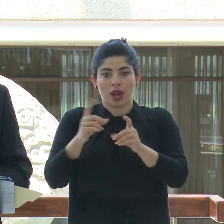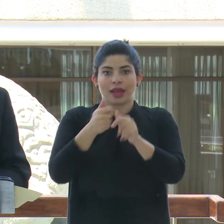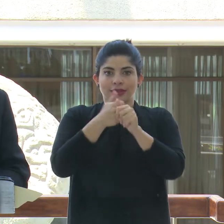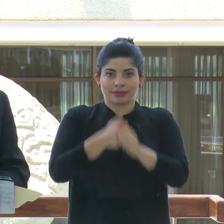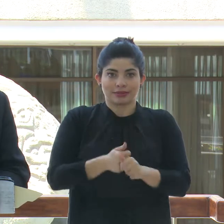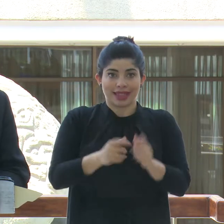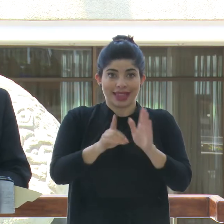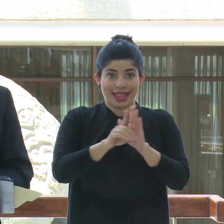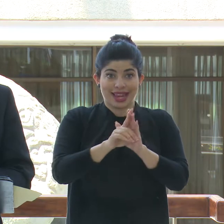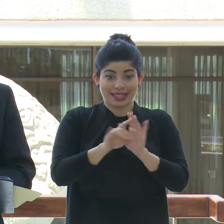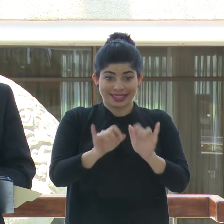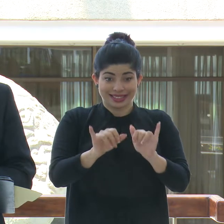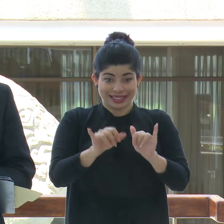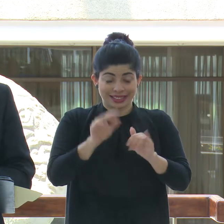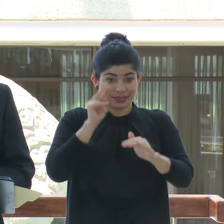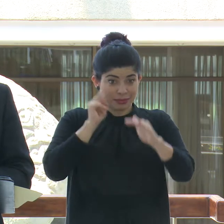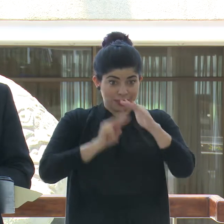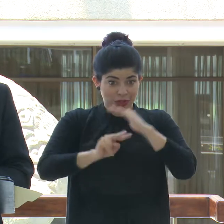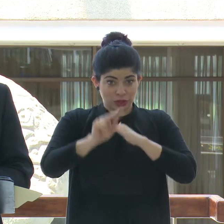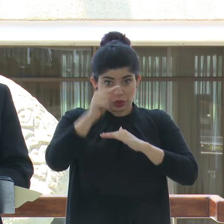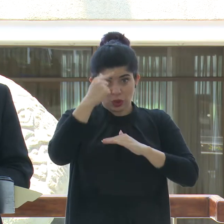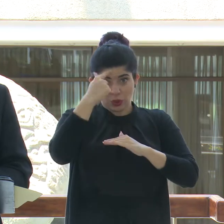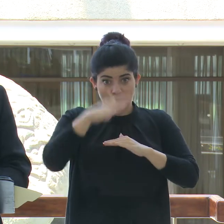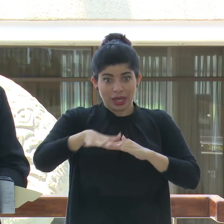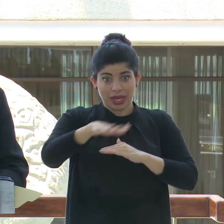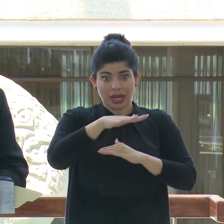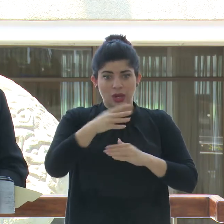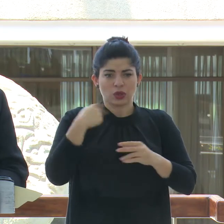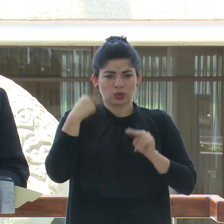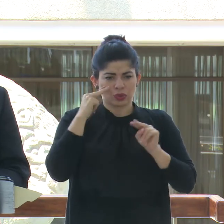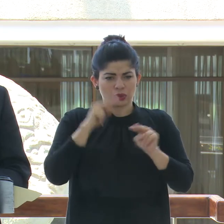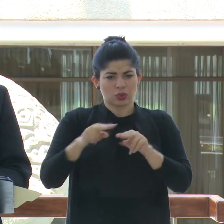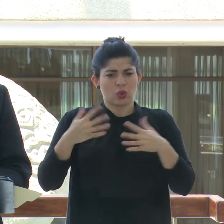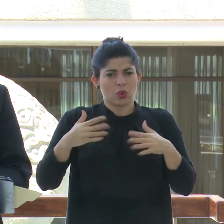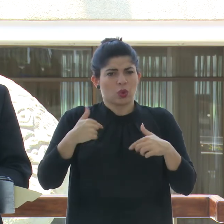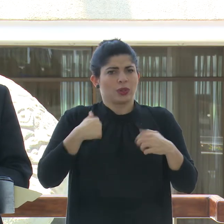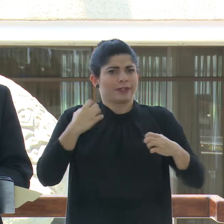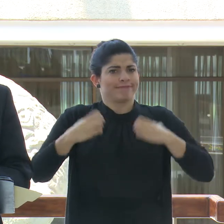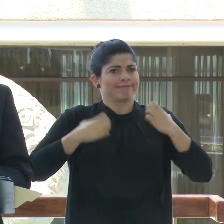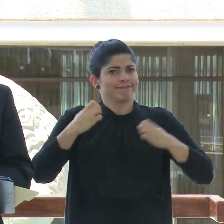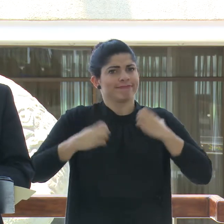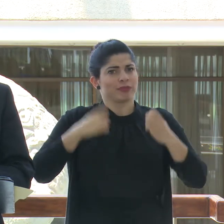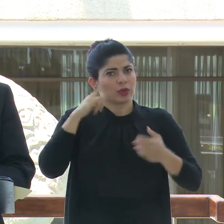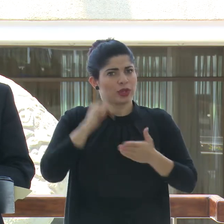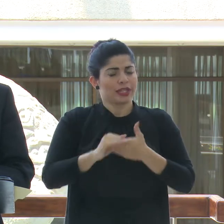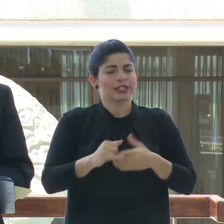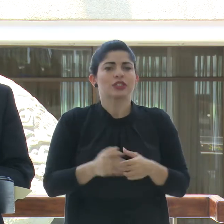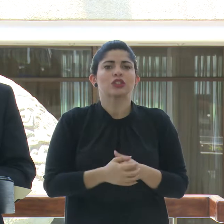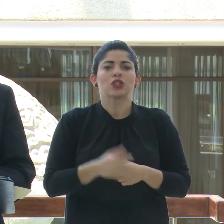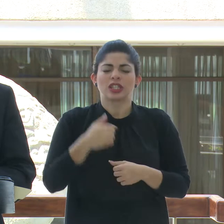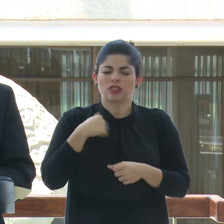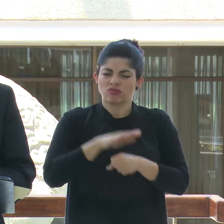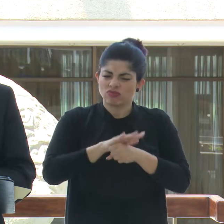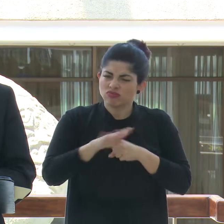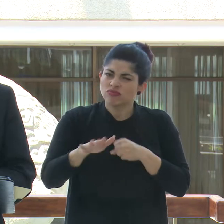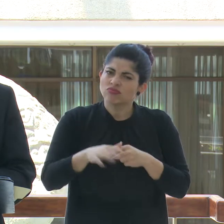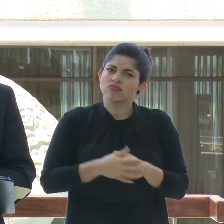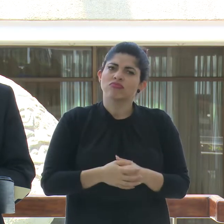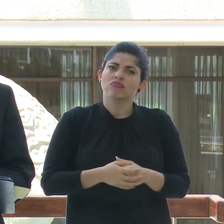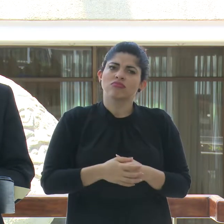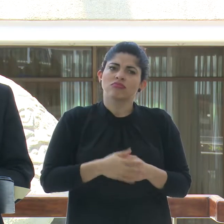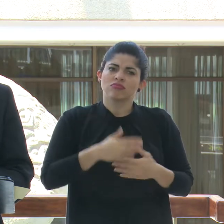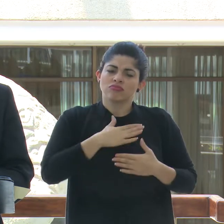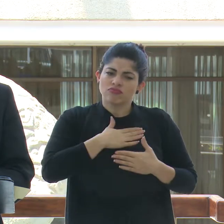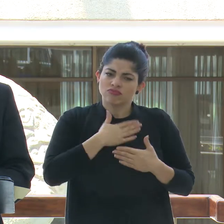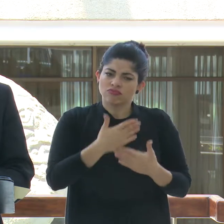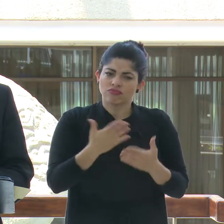Esa visión, señor presidente, me entusiasma y estoy absolutamente en